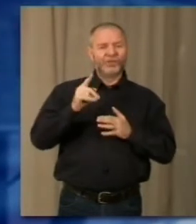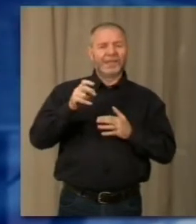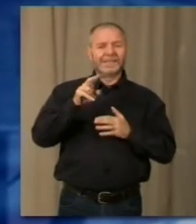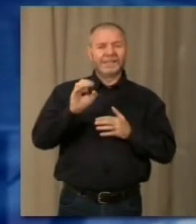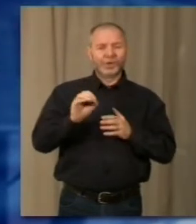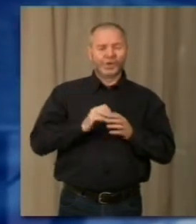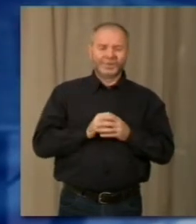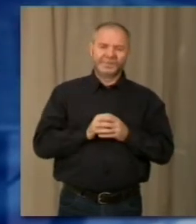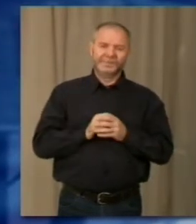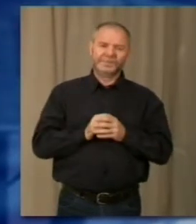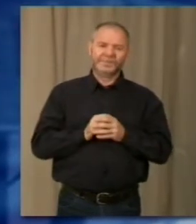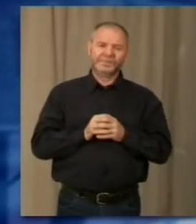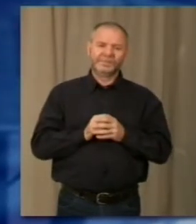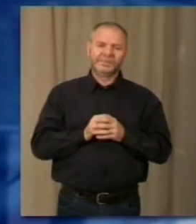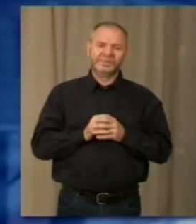Assolutamente sì.